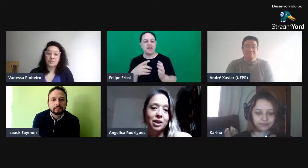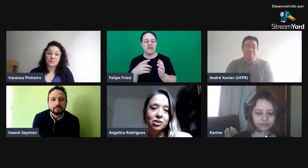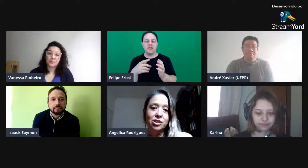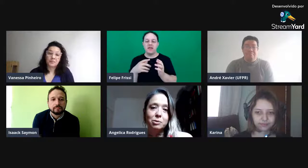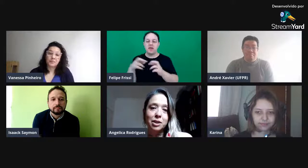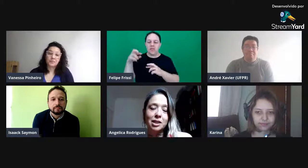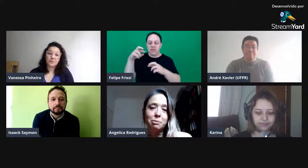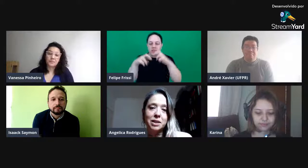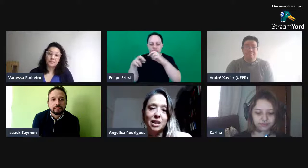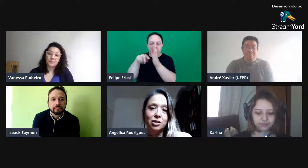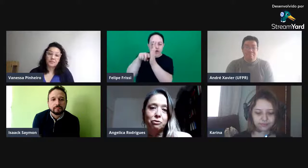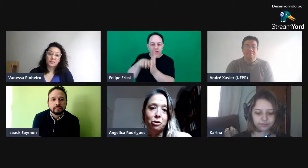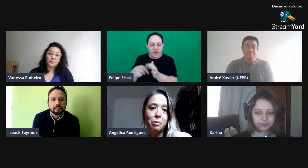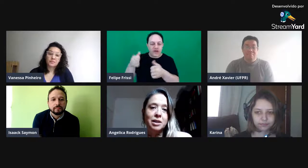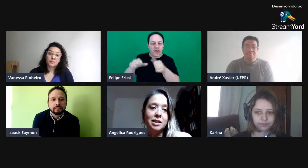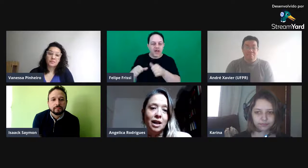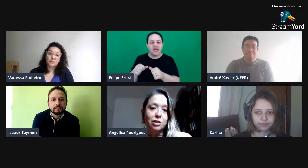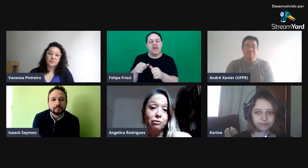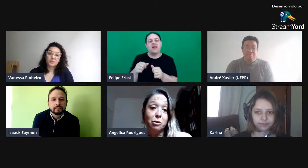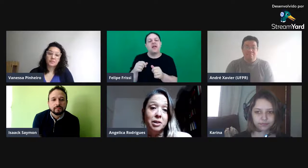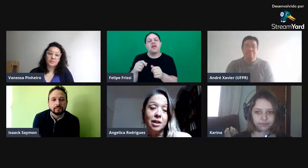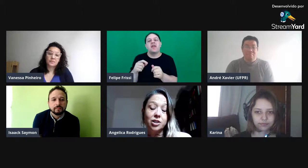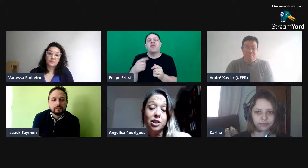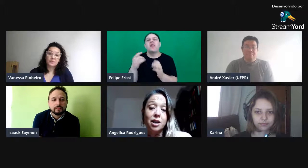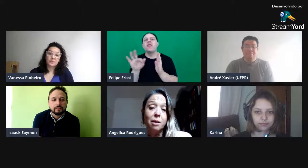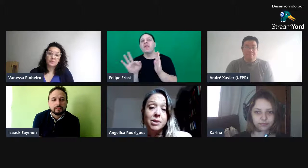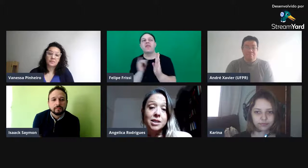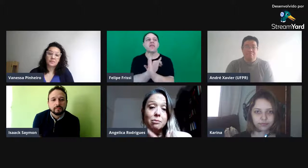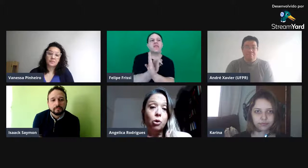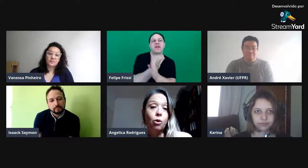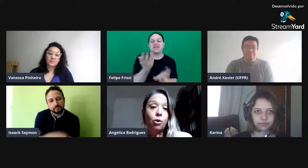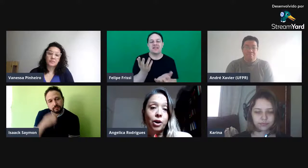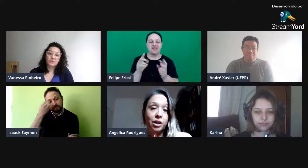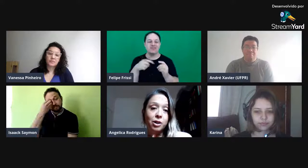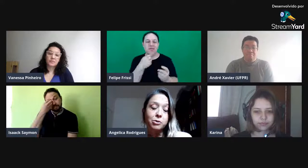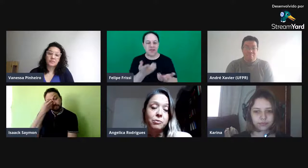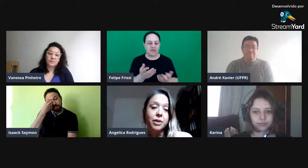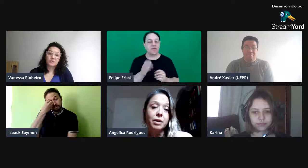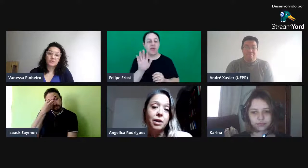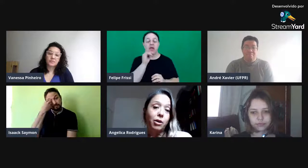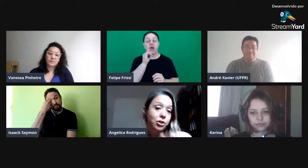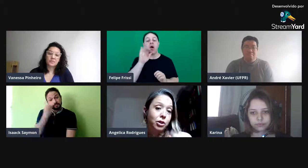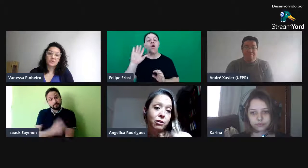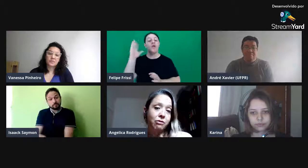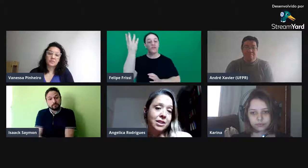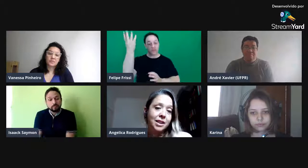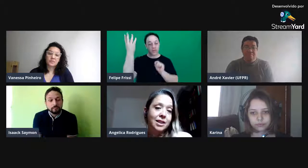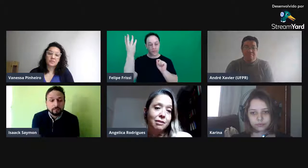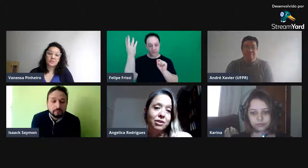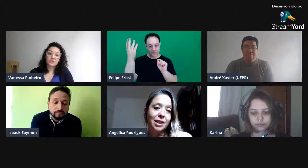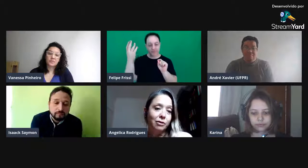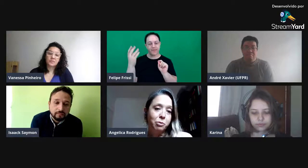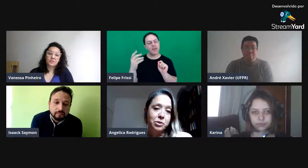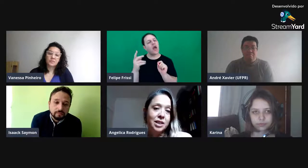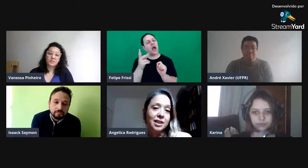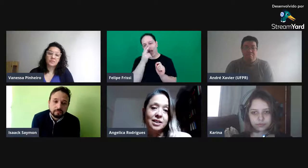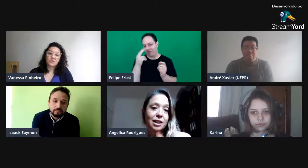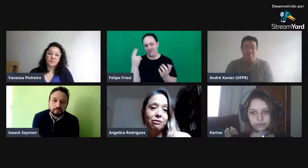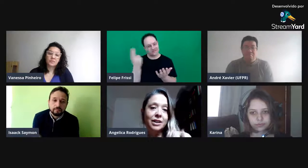se a gente pudesse pensar de formalidade em formalidade. Mas, assim, me ocorreu, que eu acho que vai ser inevitável para o Isaac, que ele vai